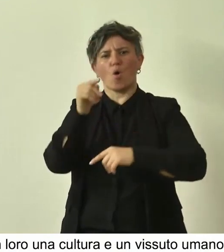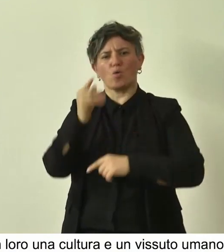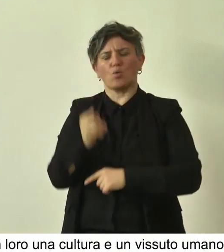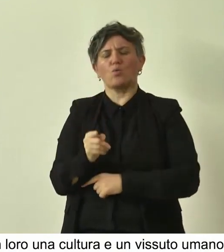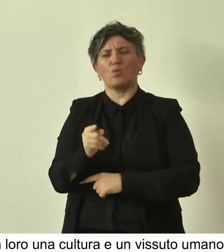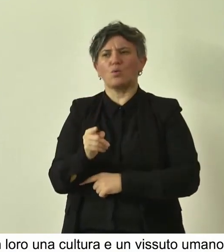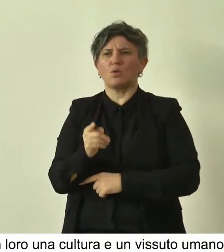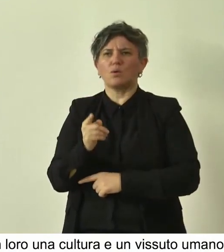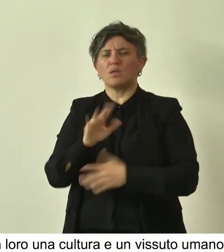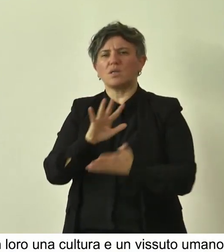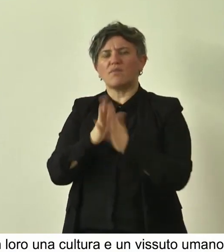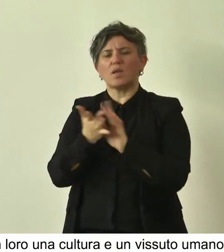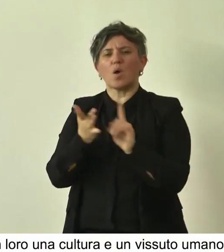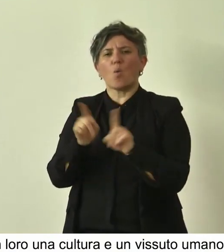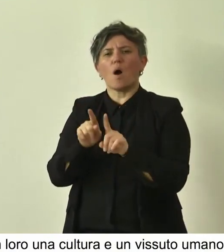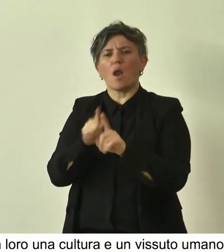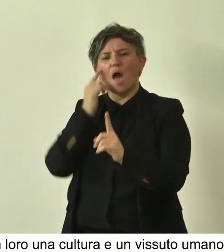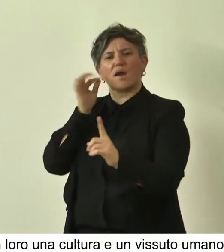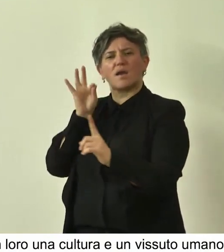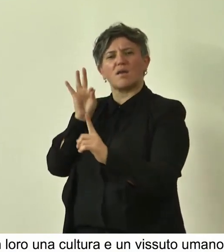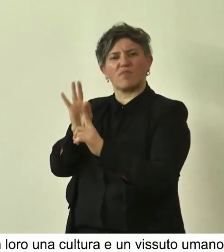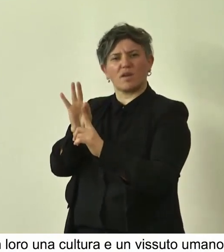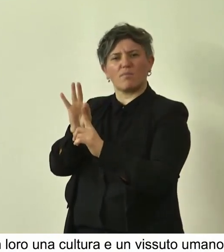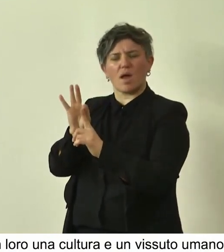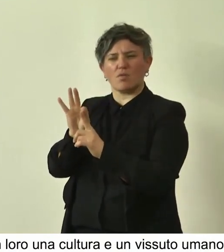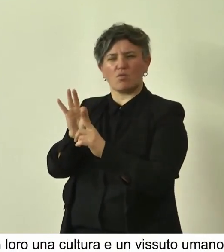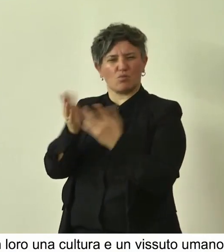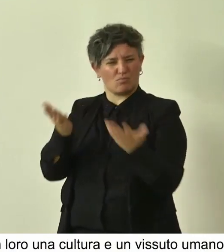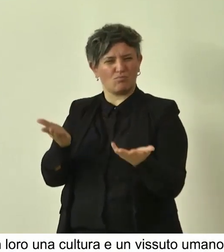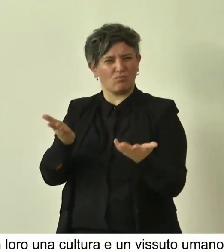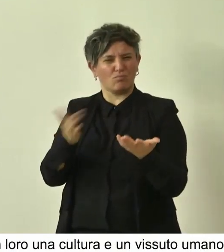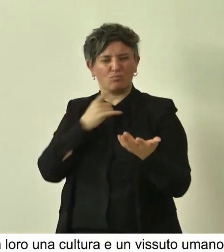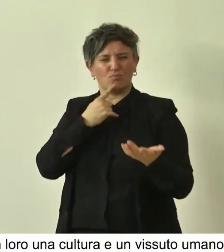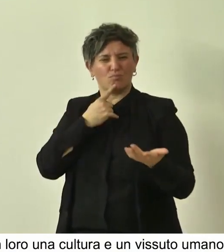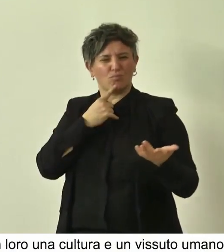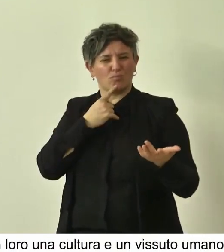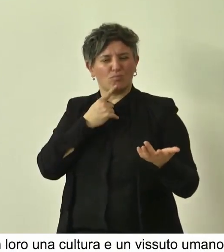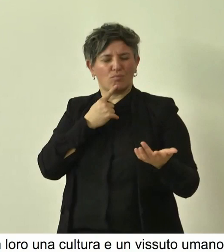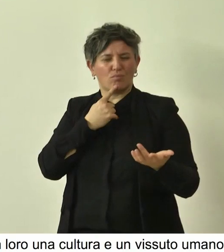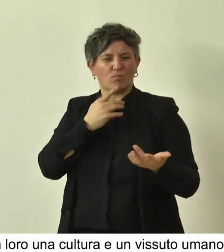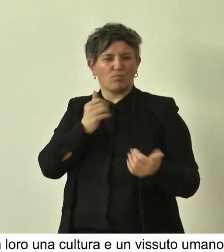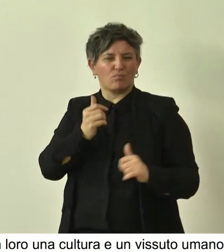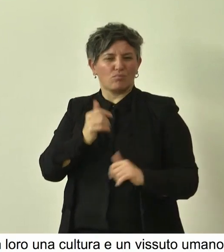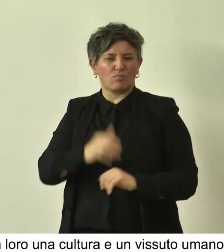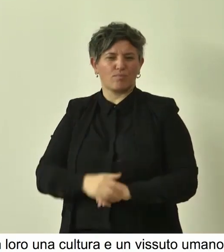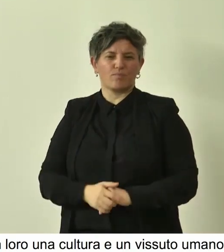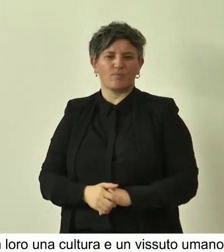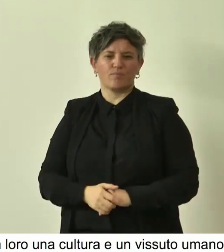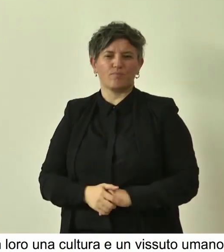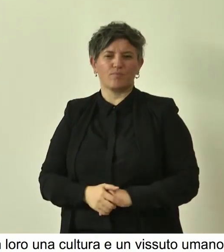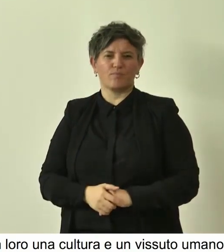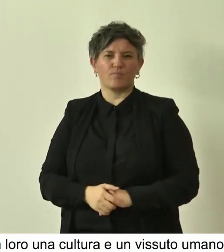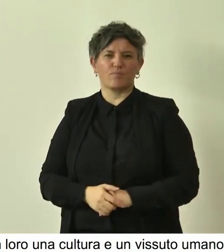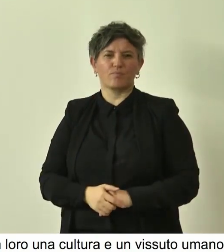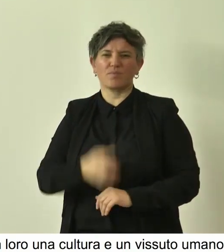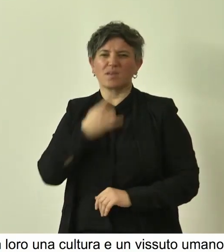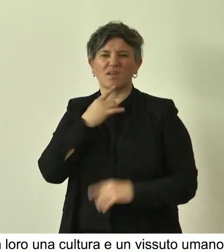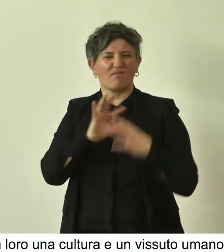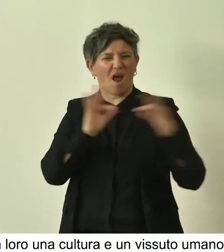abbiamo visto l'affermazione fatta dicendo che un prato